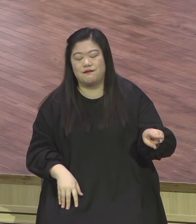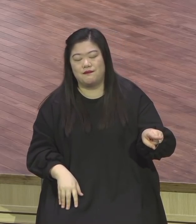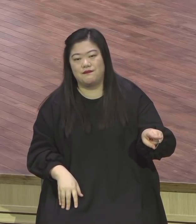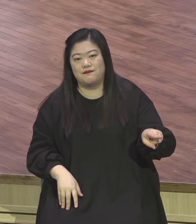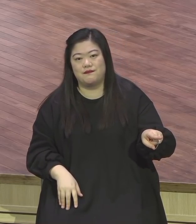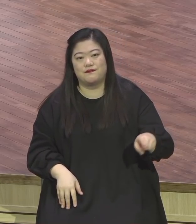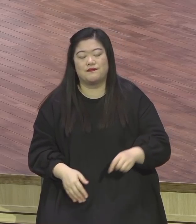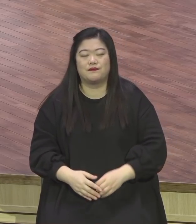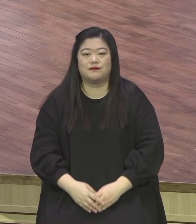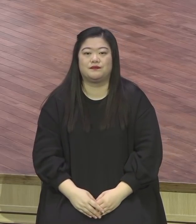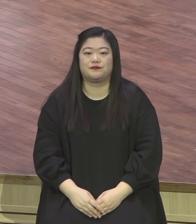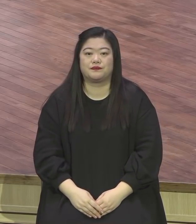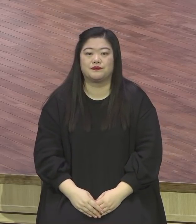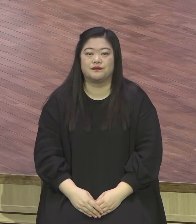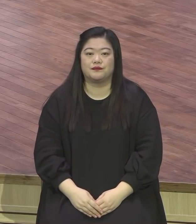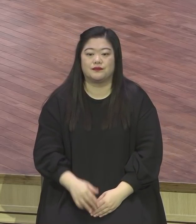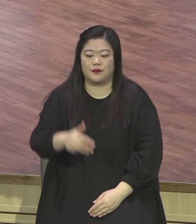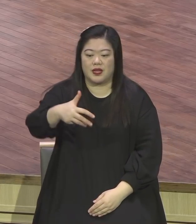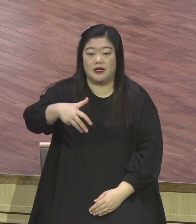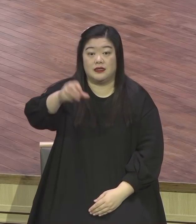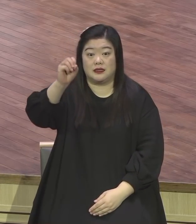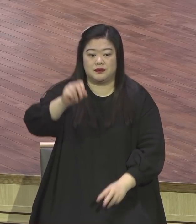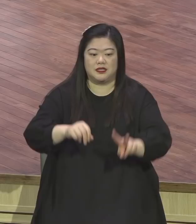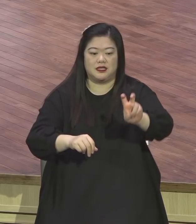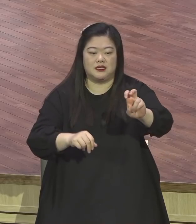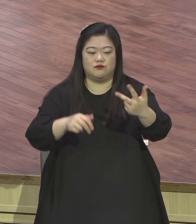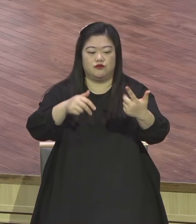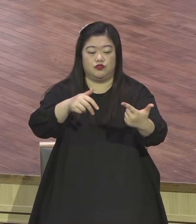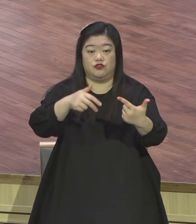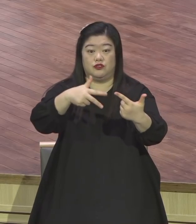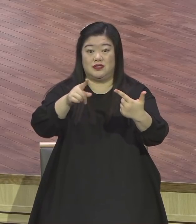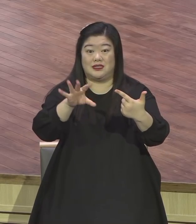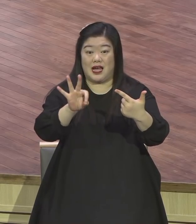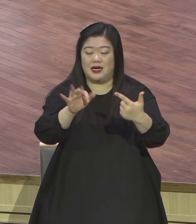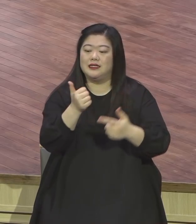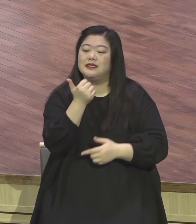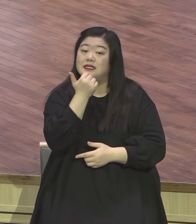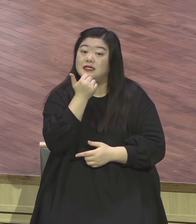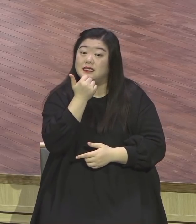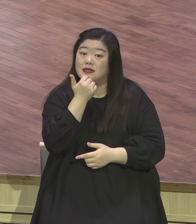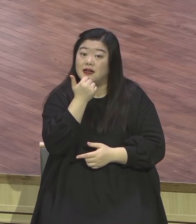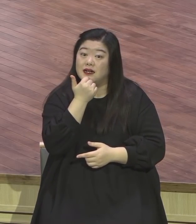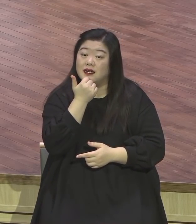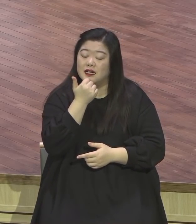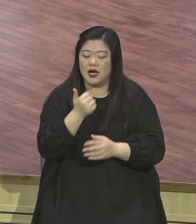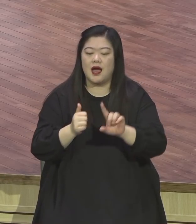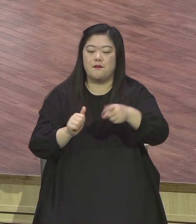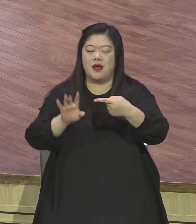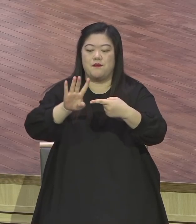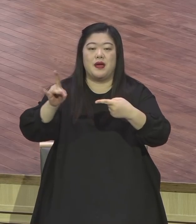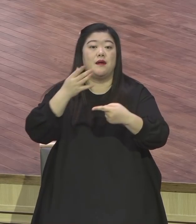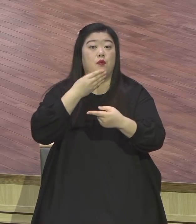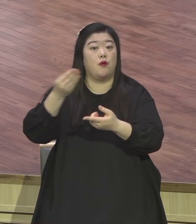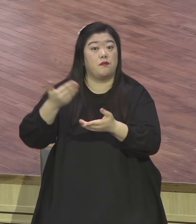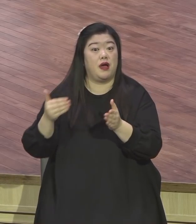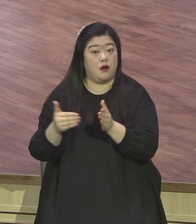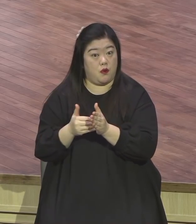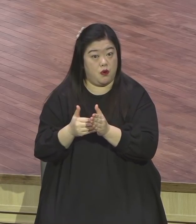장세기 26장에 이사하게 받았던 축복도 100배였고 마감은 10장 29절 3절에 예수님과